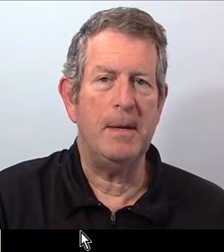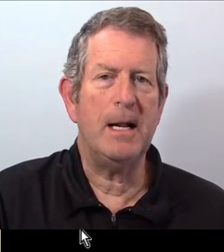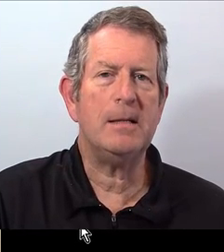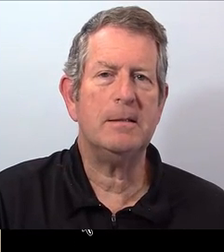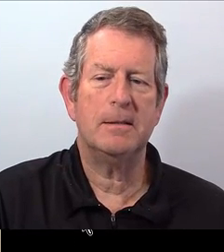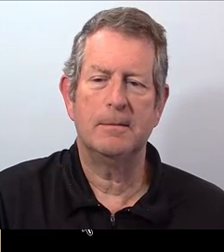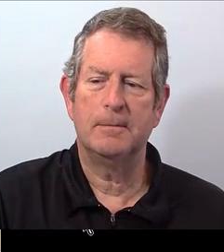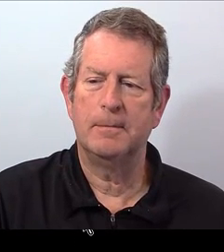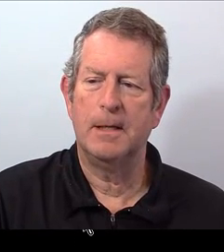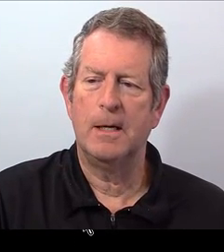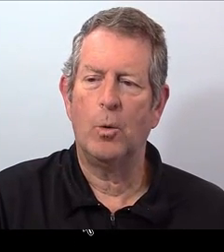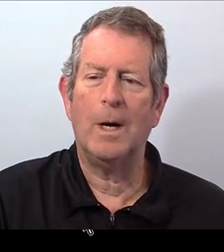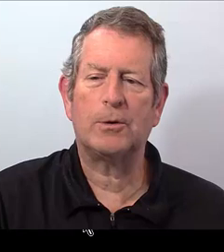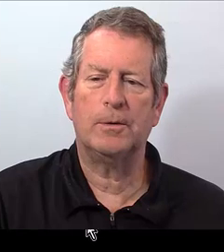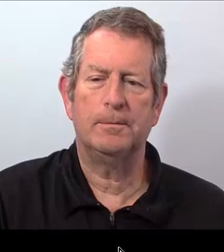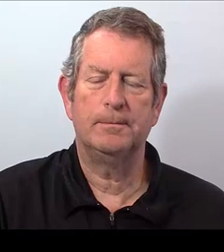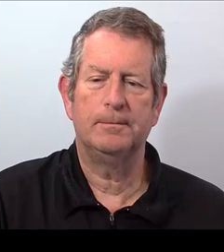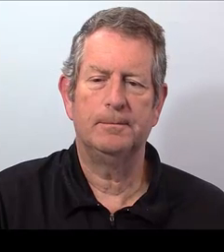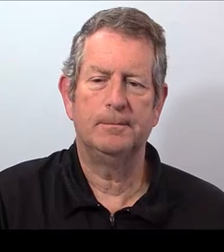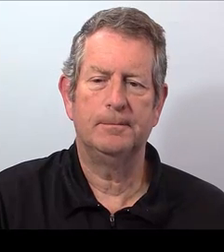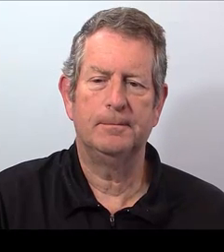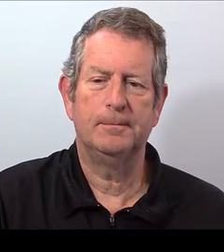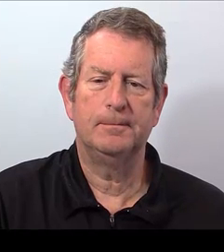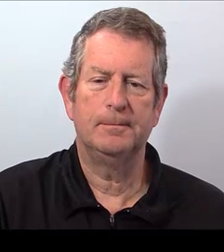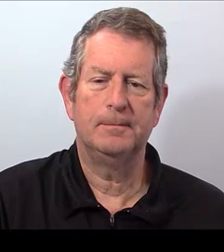¿Me miras? 4.